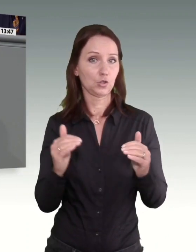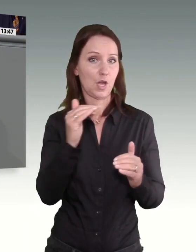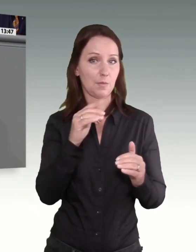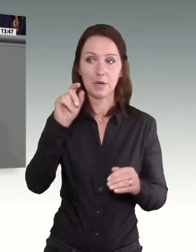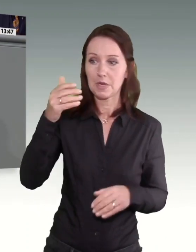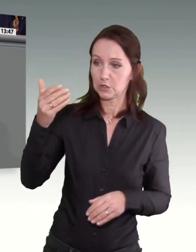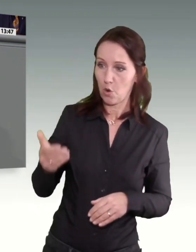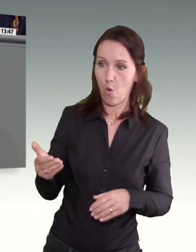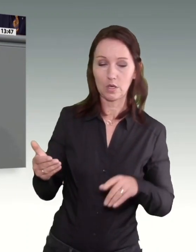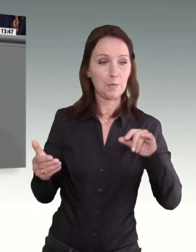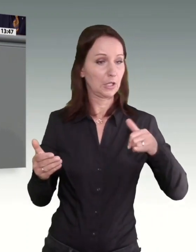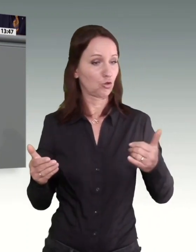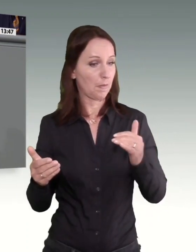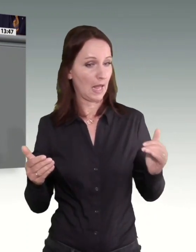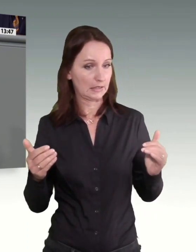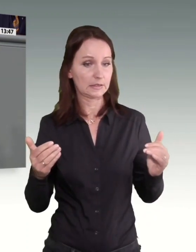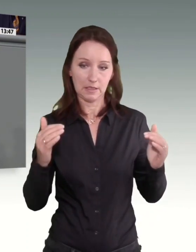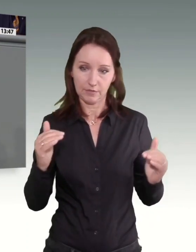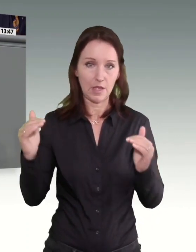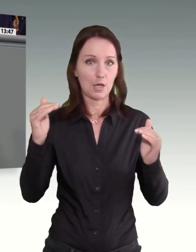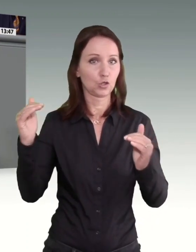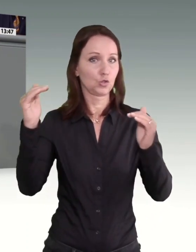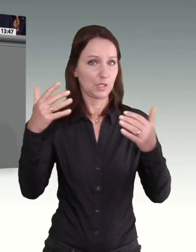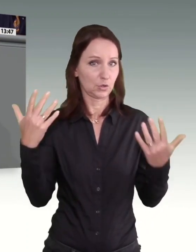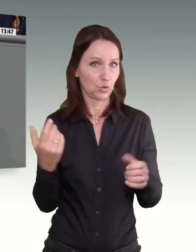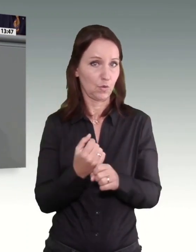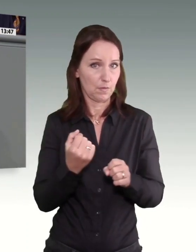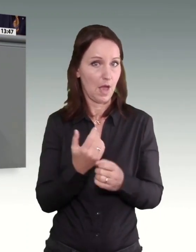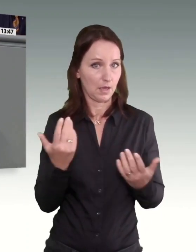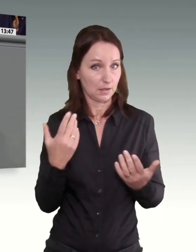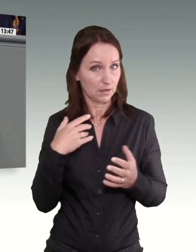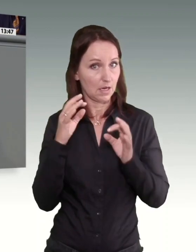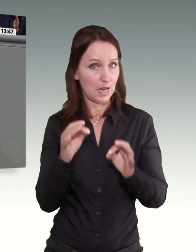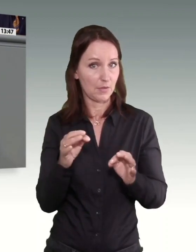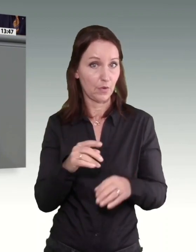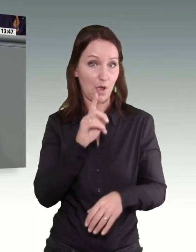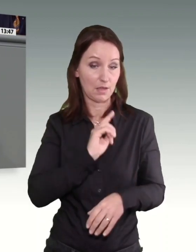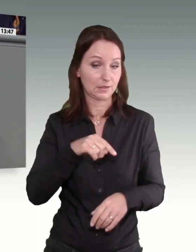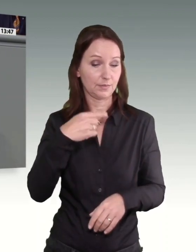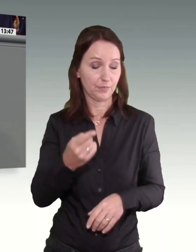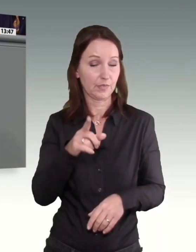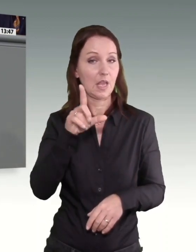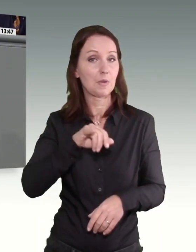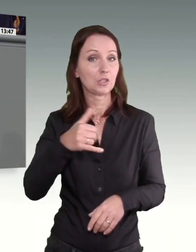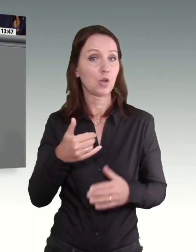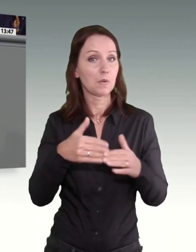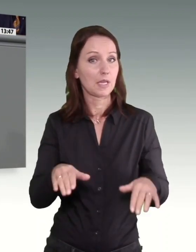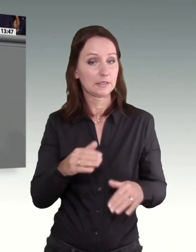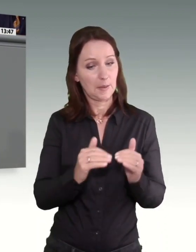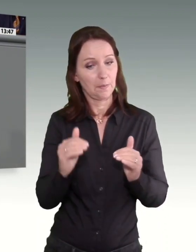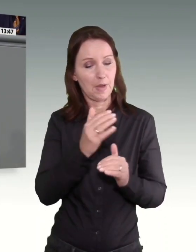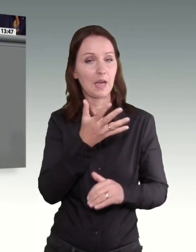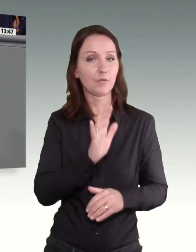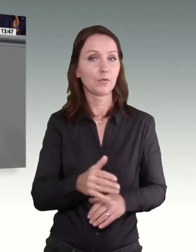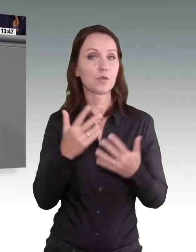Mindestlohnes begrüßen dürfen, liebe Kolleginnen und Kollegen, wenn die Minijob-Grenze auf 538 Euro steigt. In